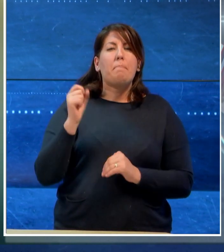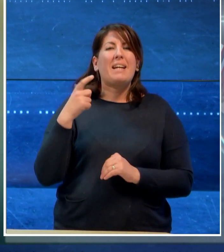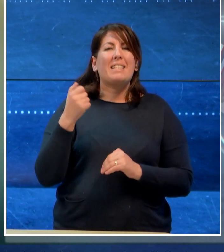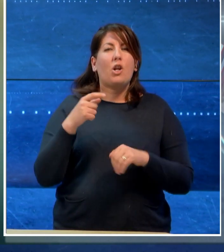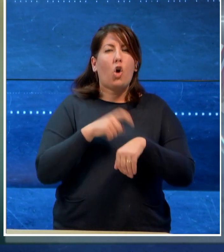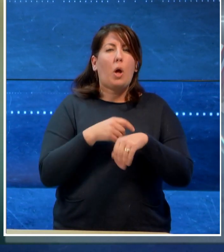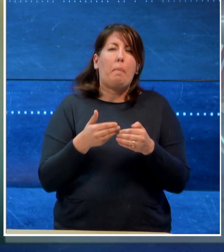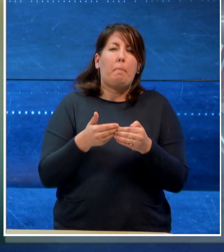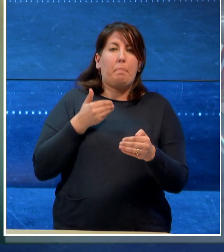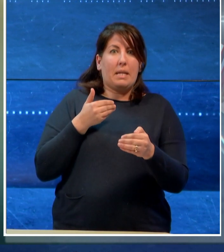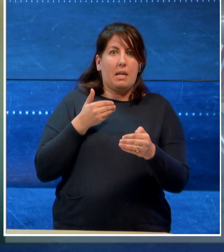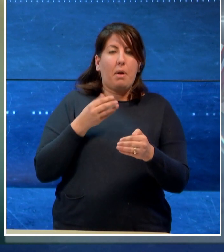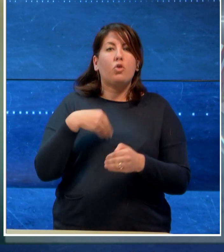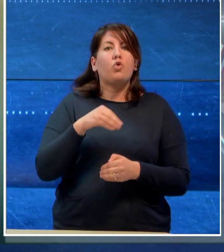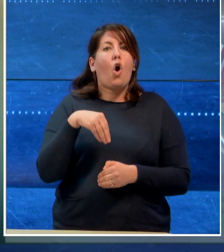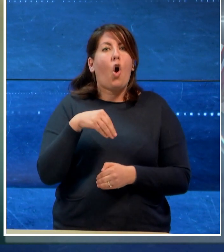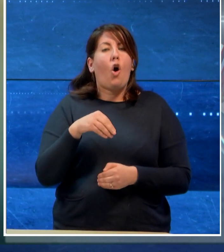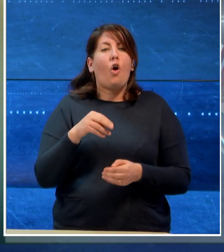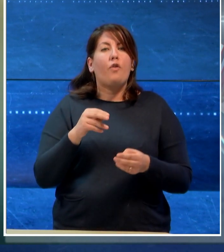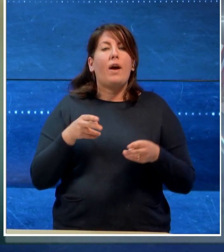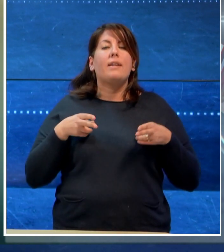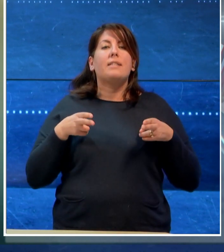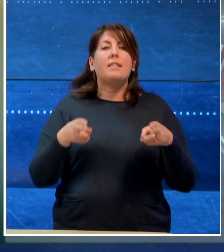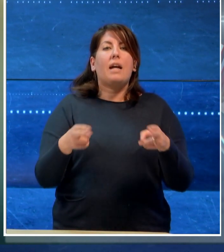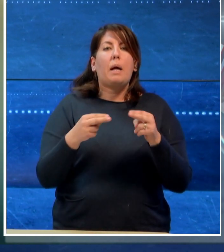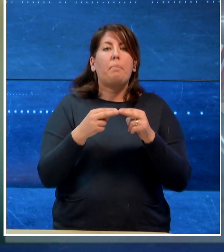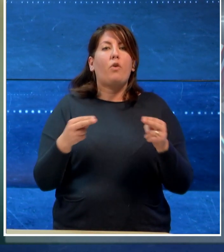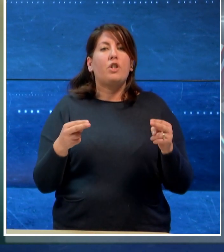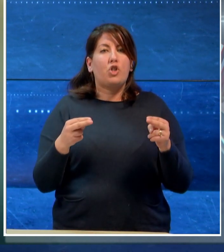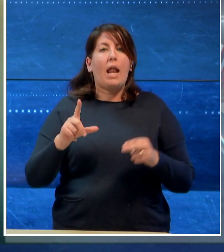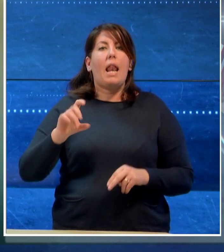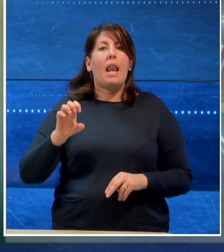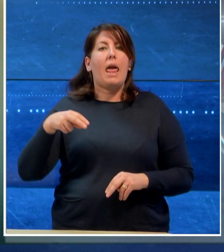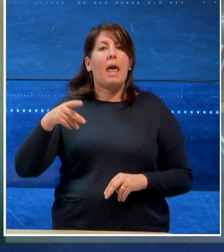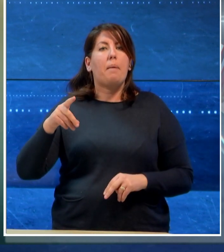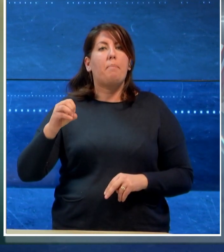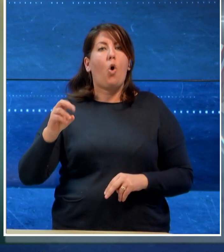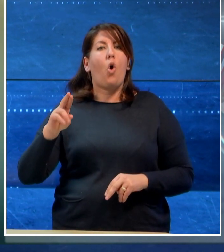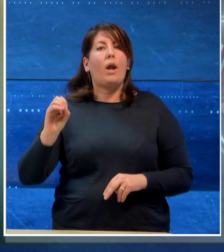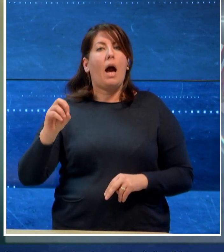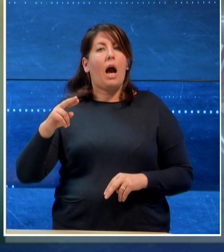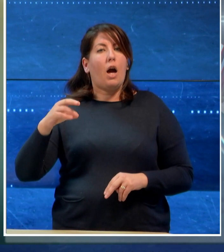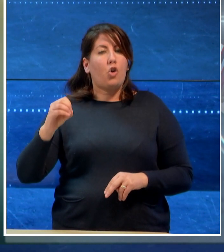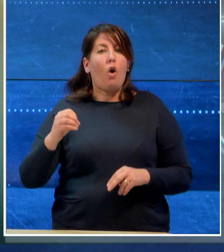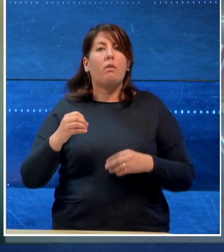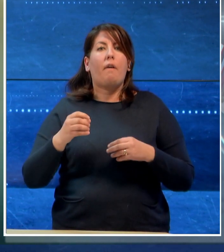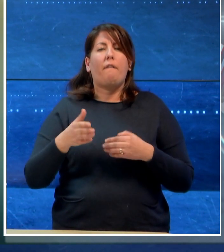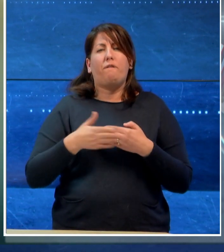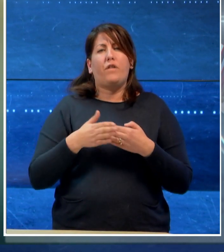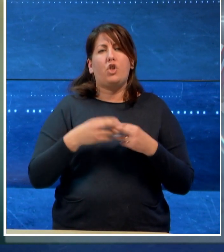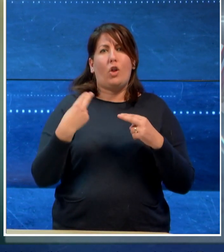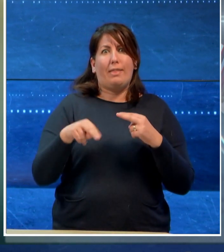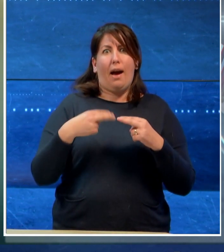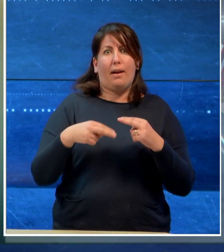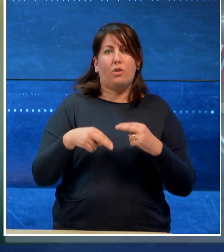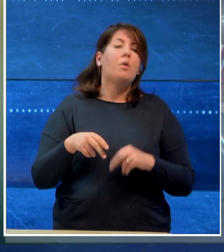su una strada provinciale di Leporano, in provincia di Taranto. La vittima viaggiava